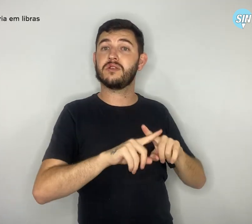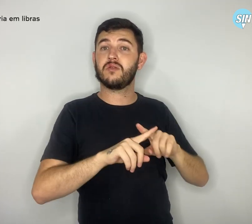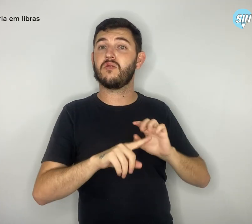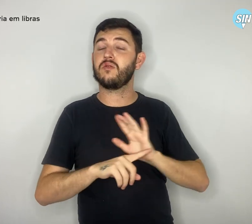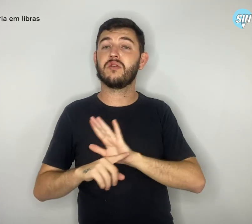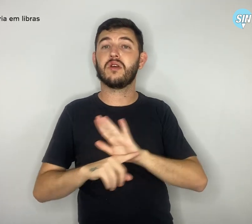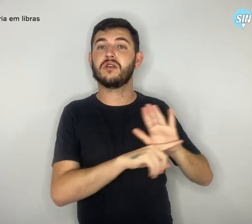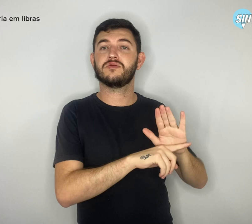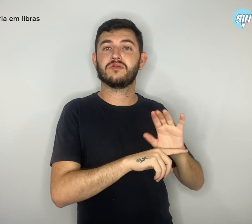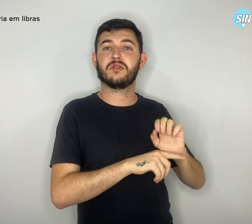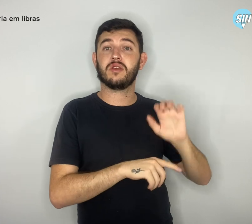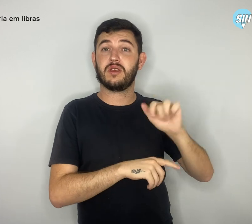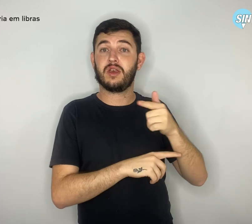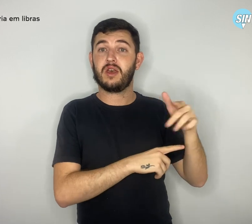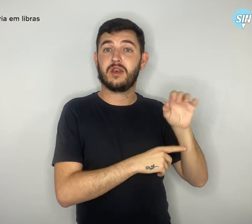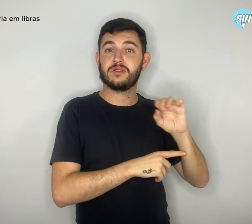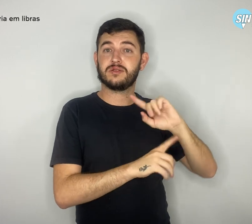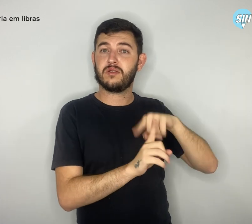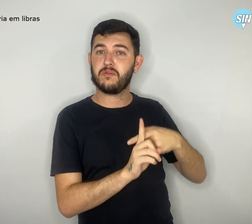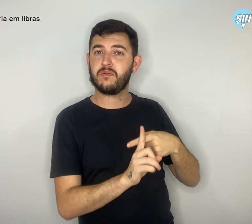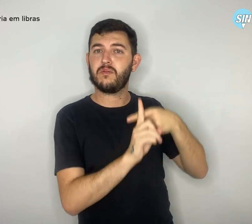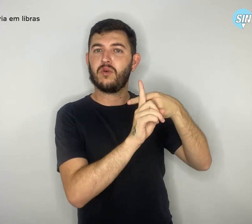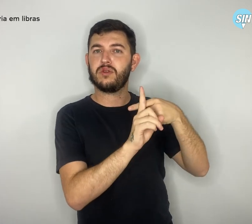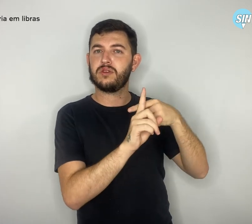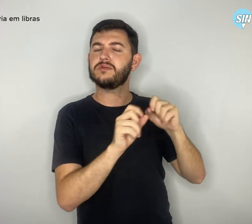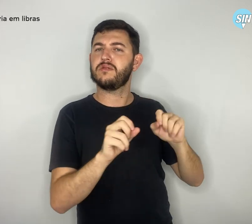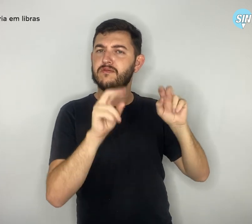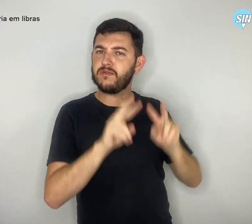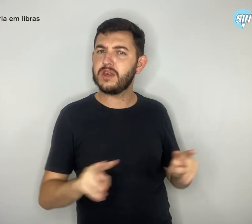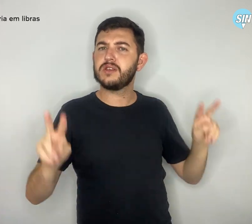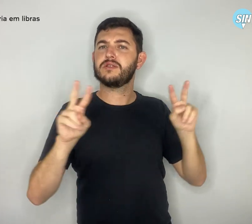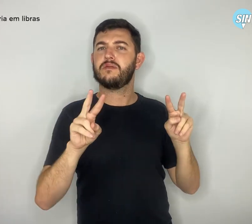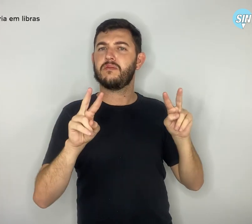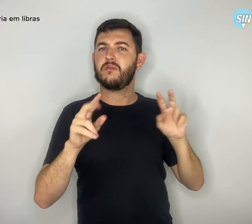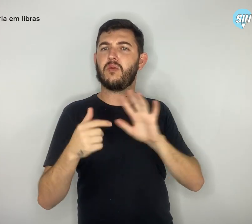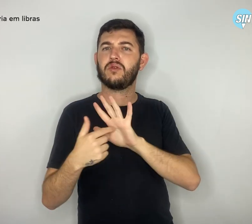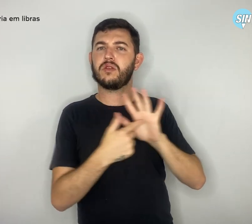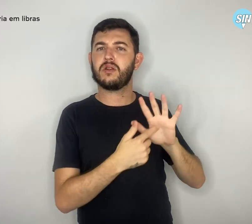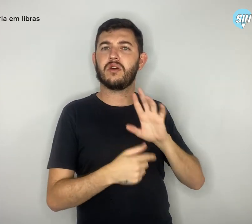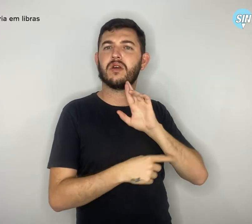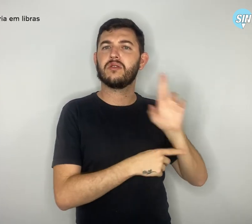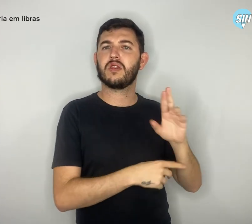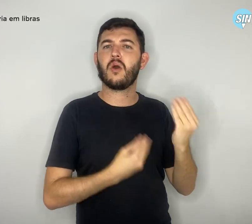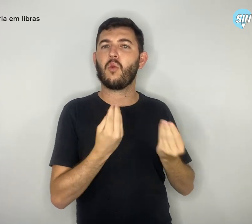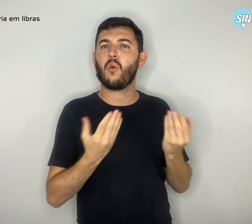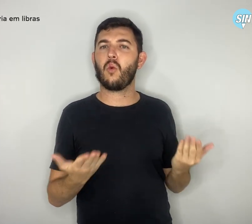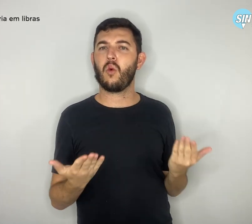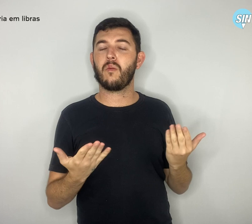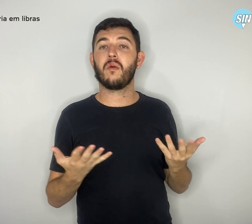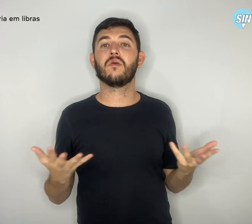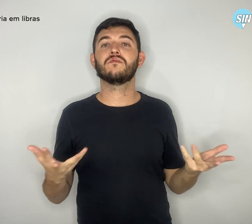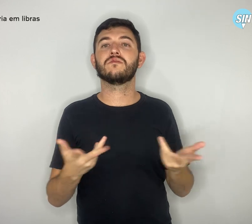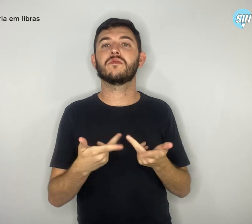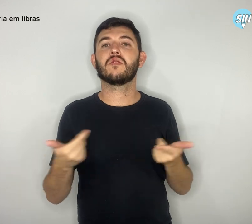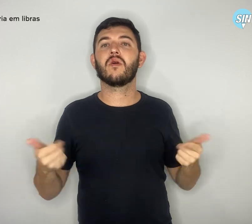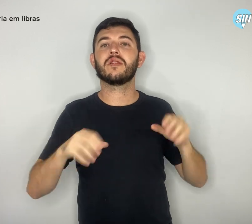às ações positivas que trazem resultado pela melhoria da qualidade da educação